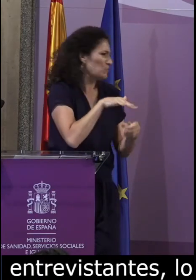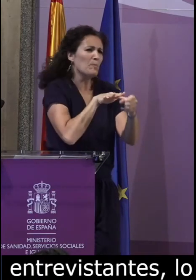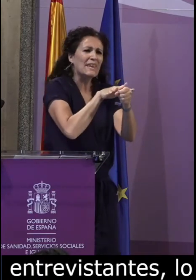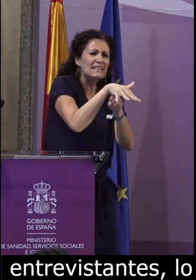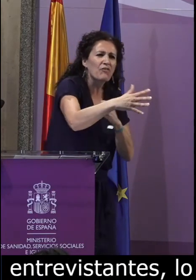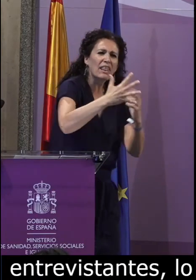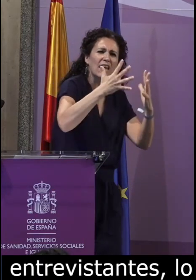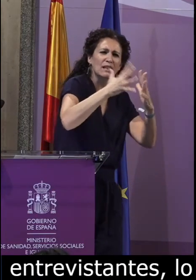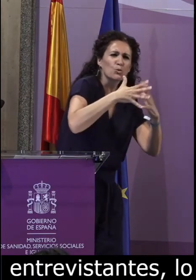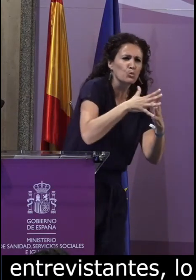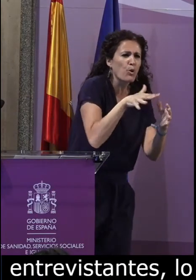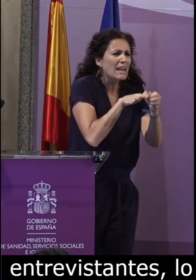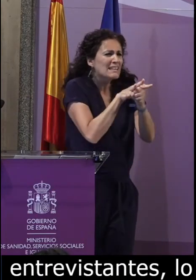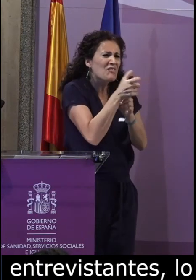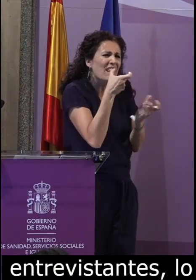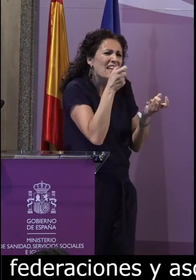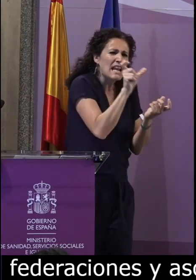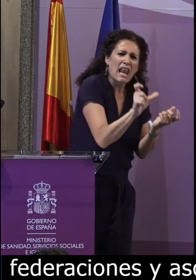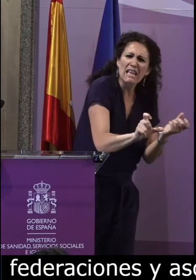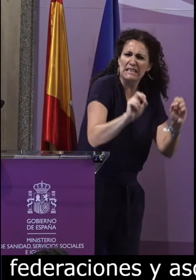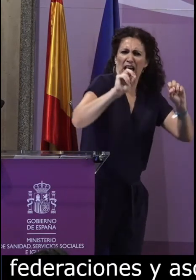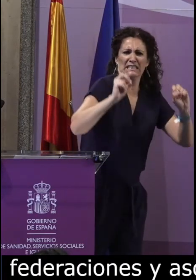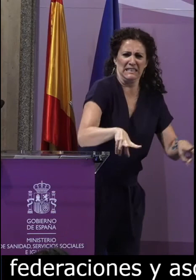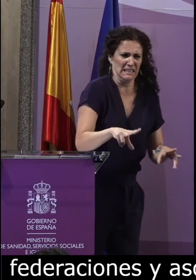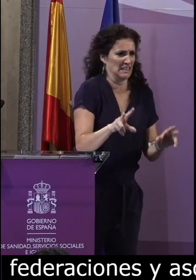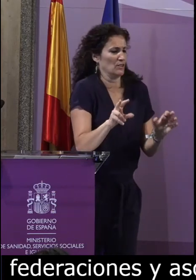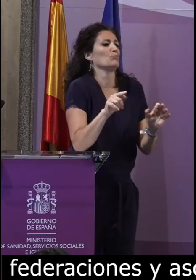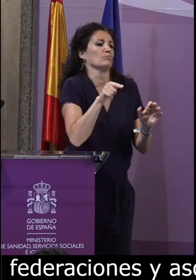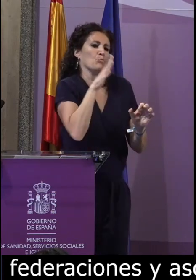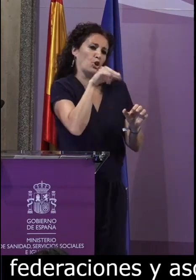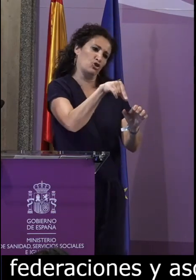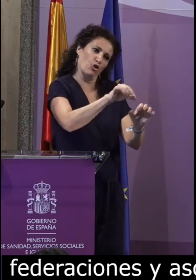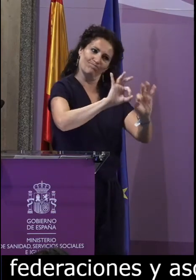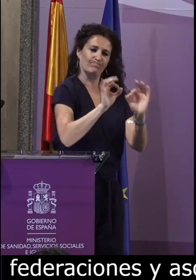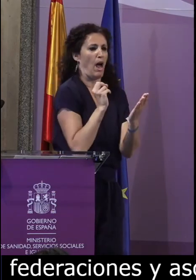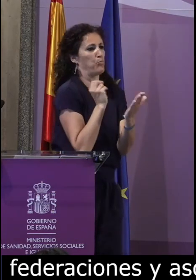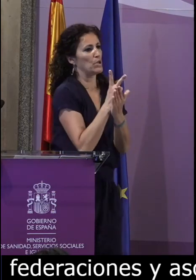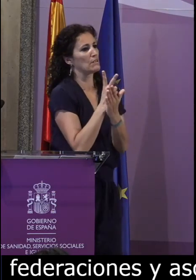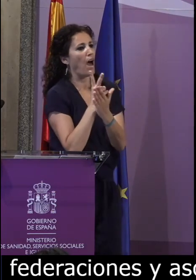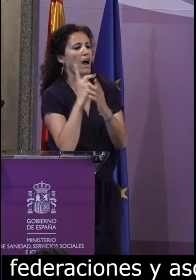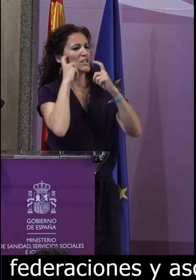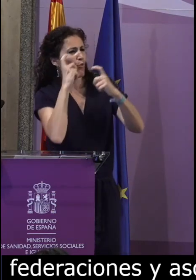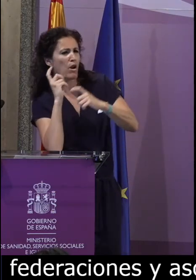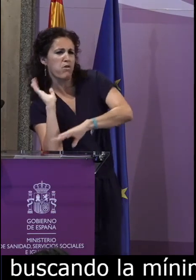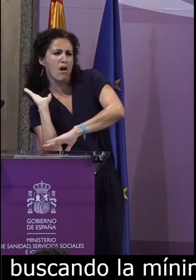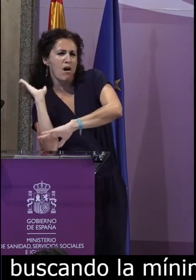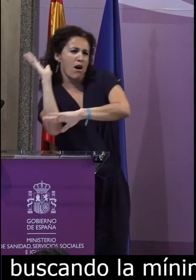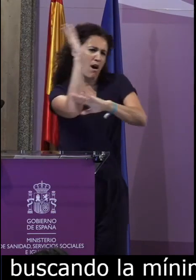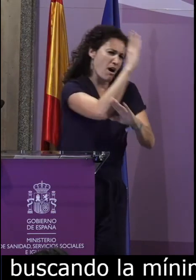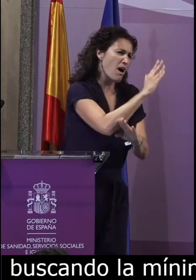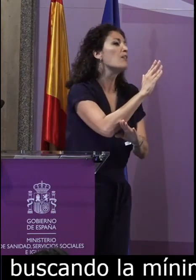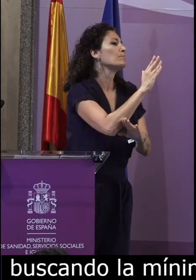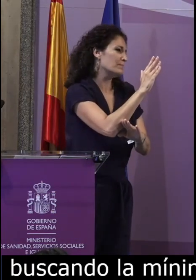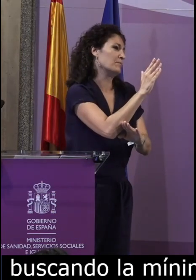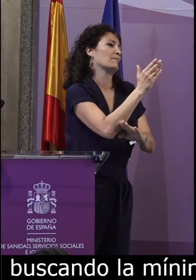mínima interferencia posible a nivel estructural, lesicográfico e incluso sintáctico de la lengua oral, apostando por